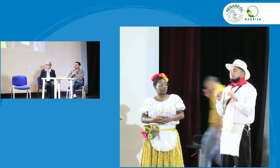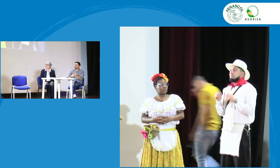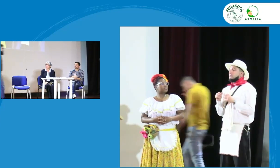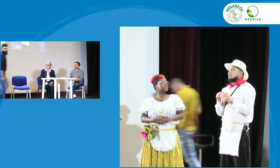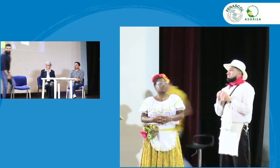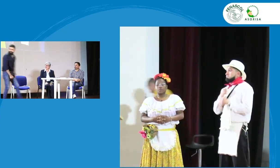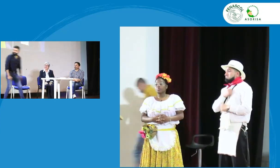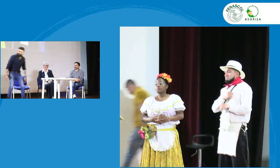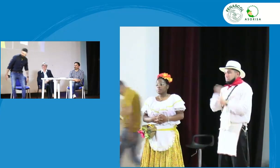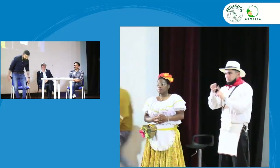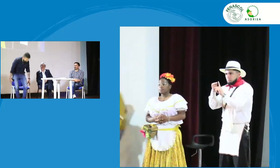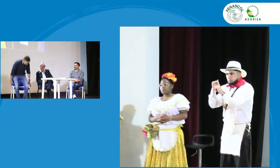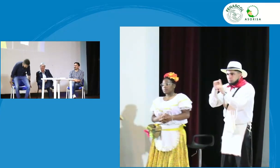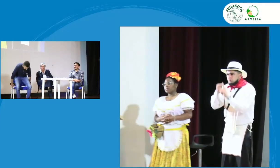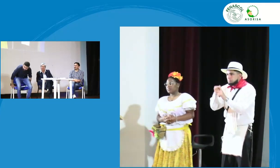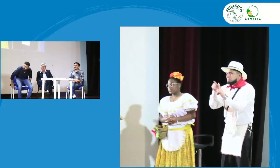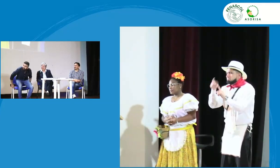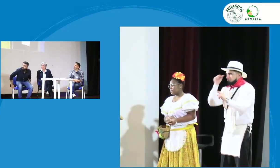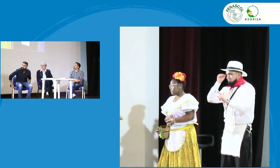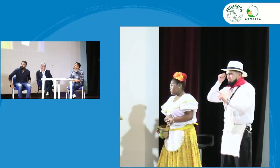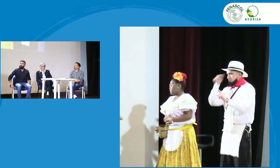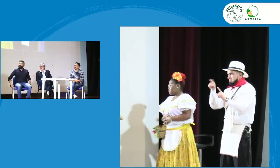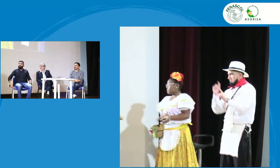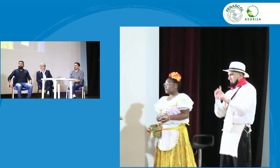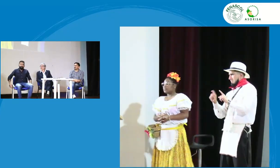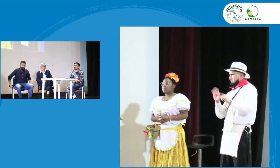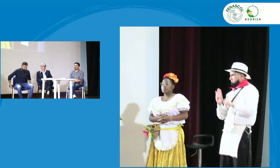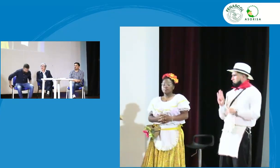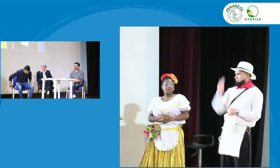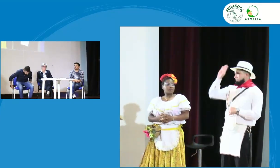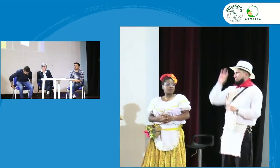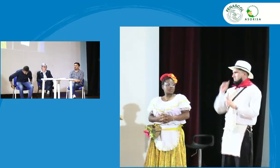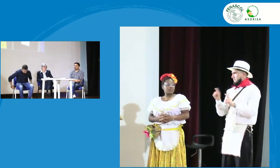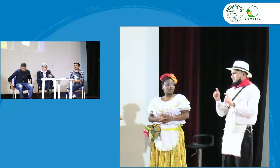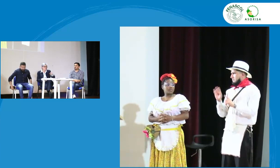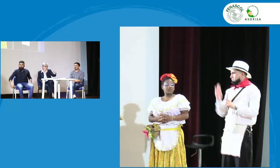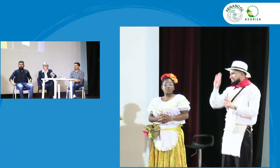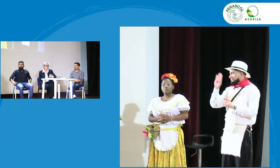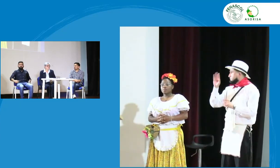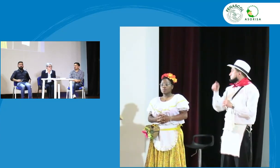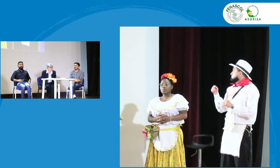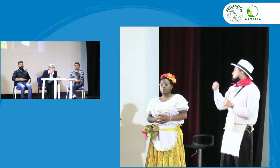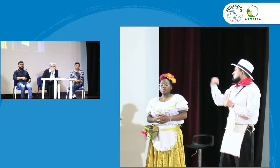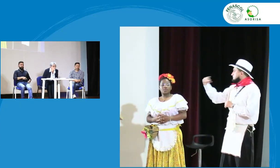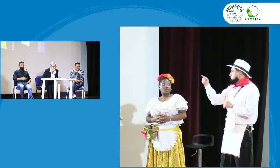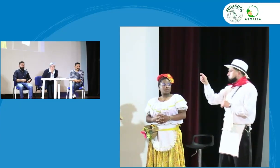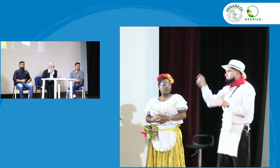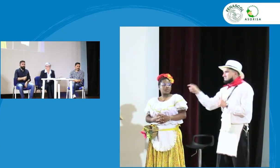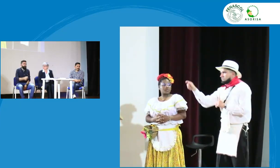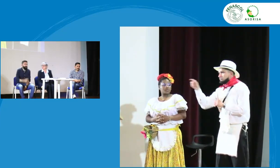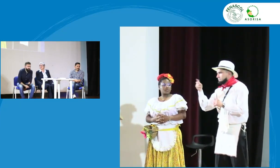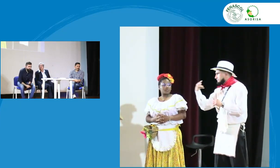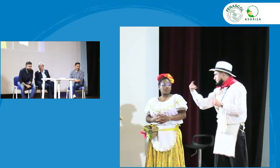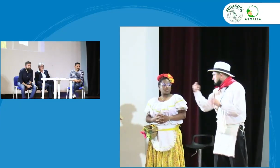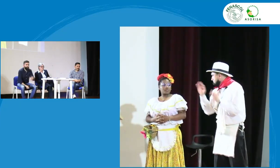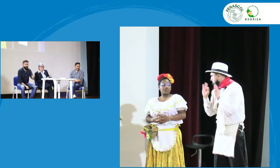alguno de los que estuvo antes de usted preguntó lo que usted iba a preguntar pues no es necesario repetir la pregunta, ¿vale?